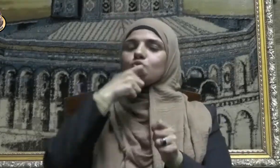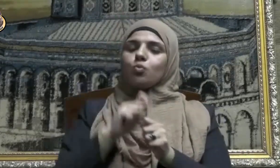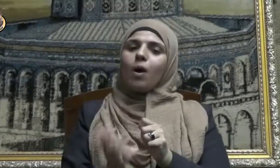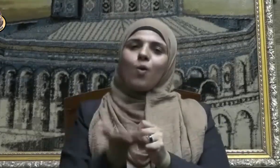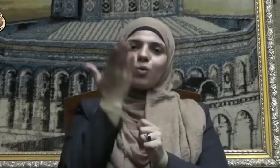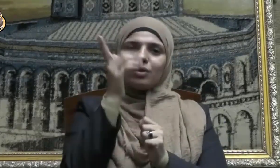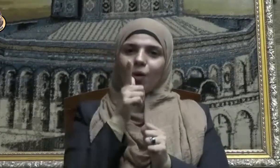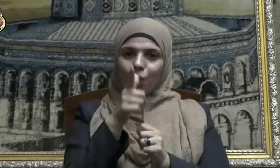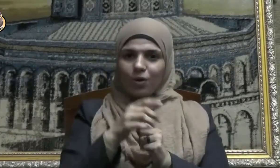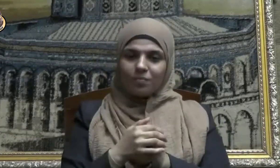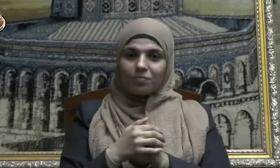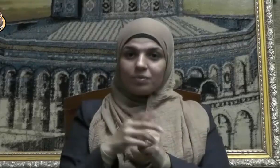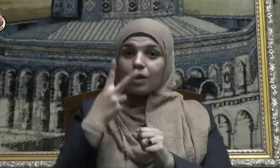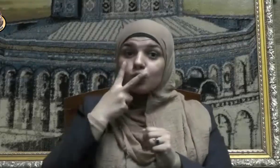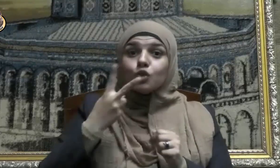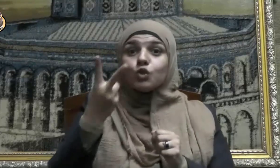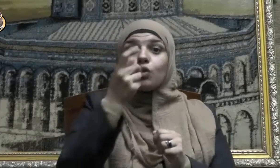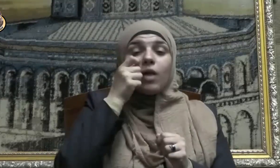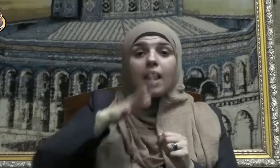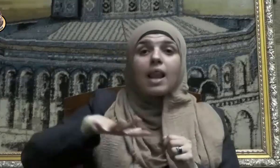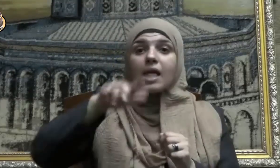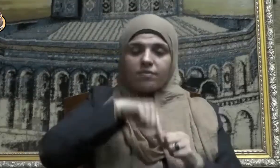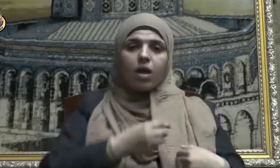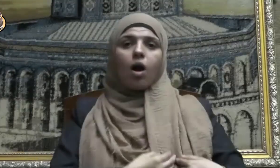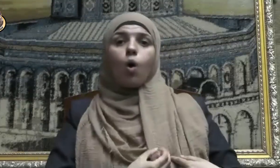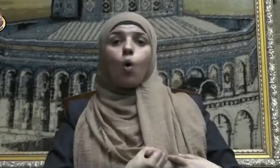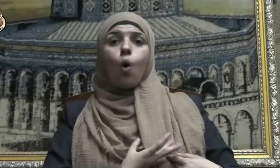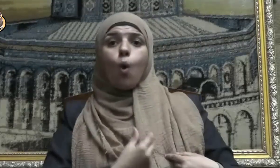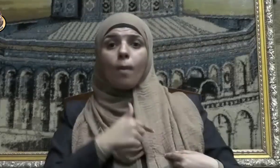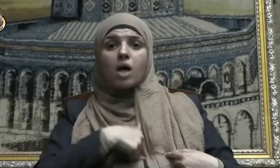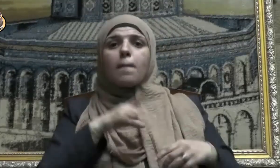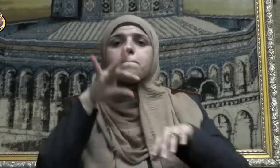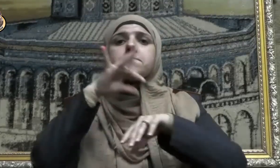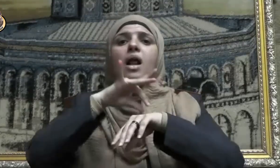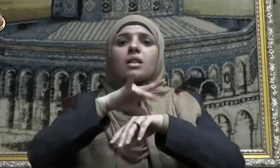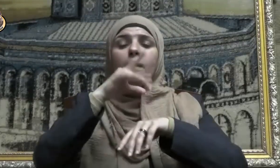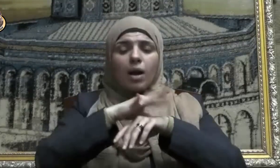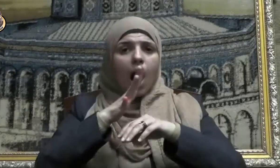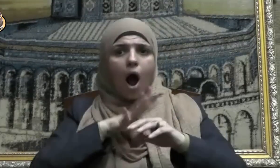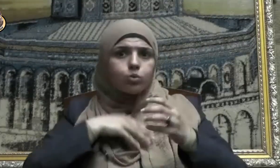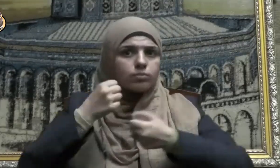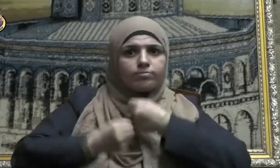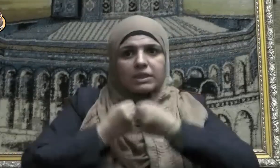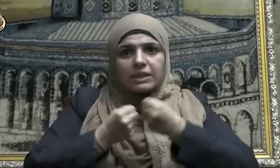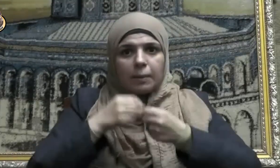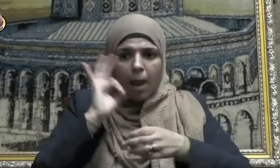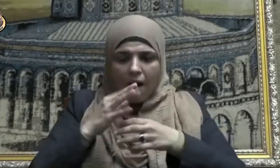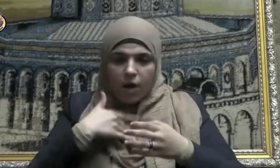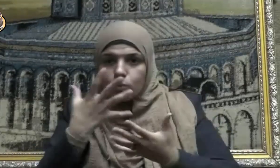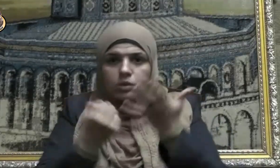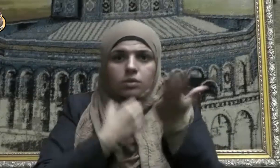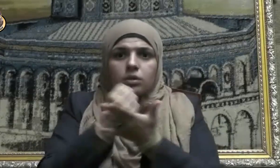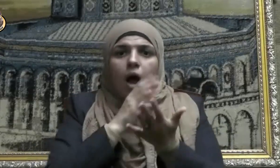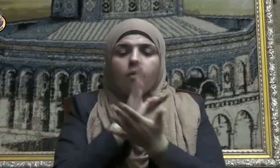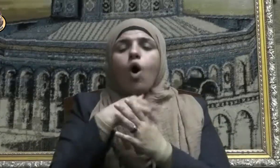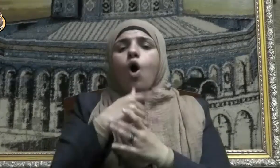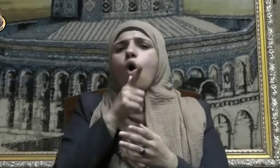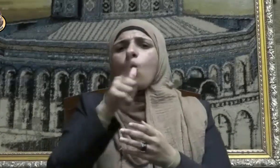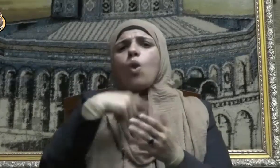فترى الذين في قلوبهم مرض يسارعون فيهم يقولون نخشى أن